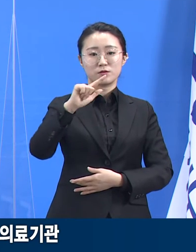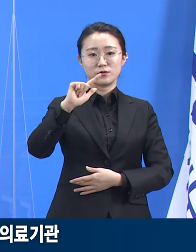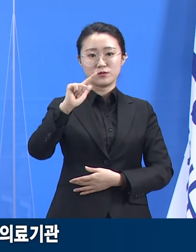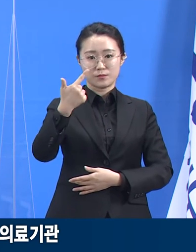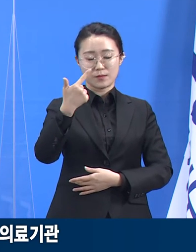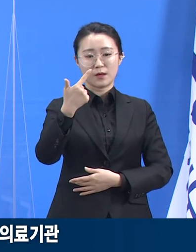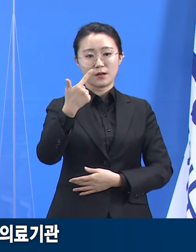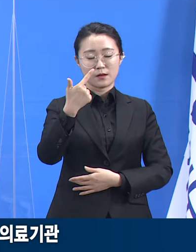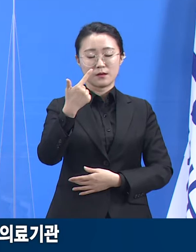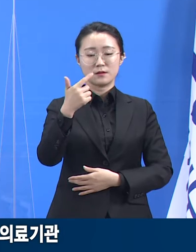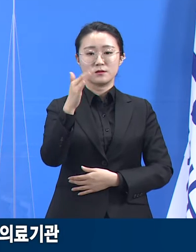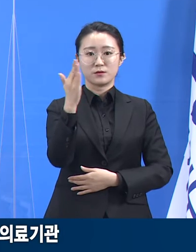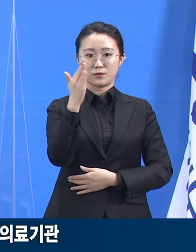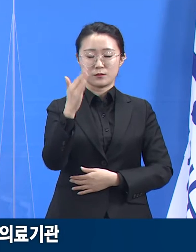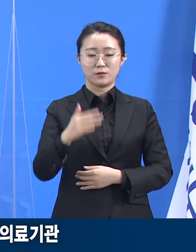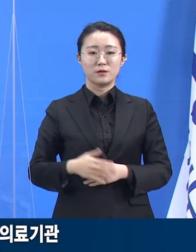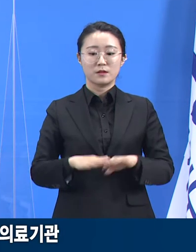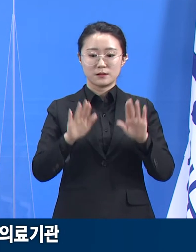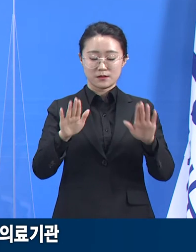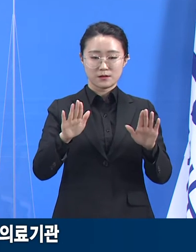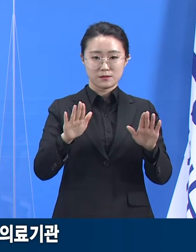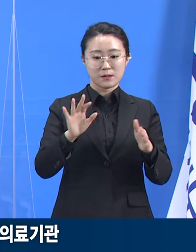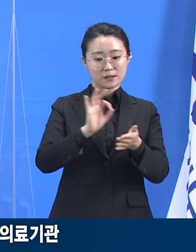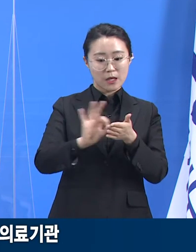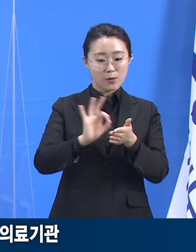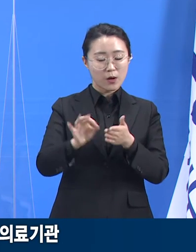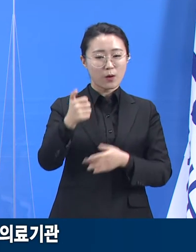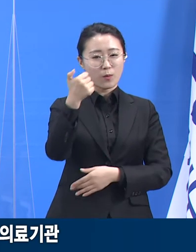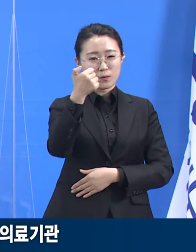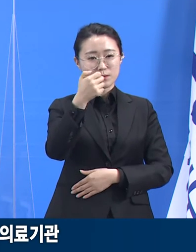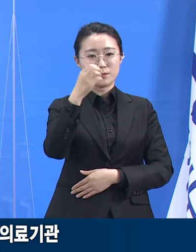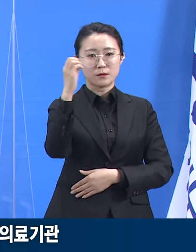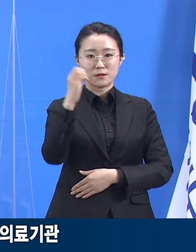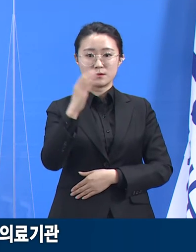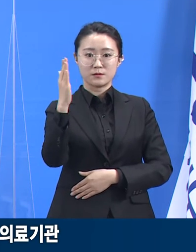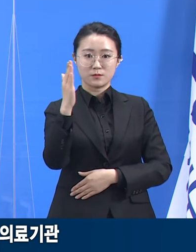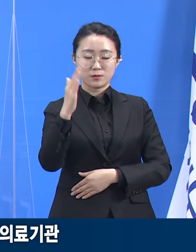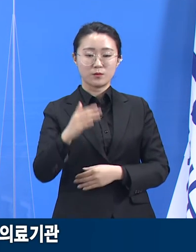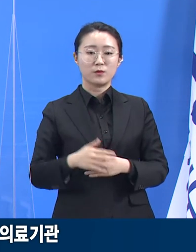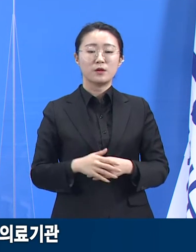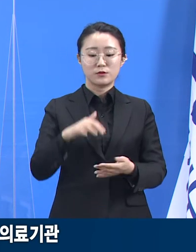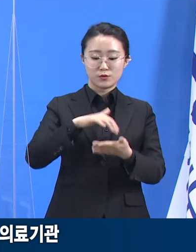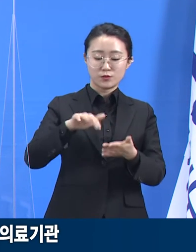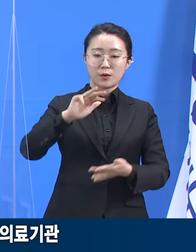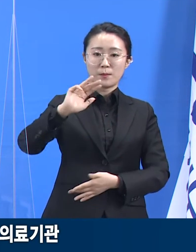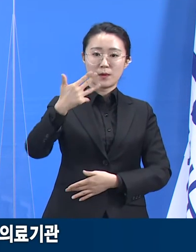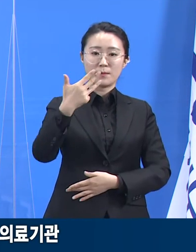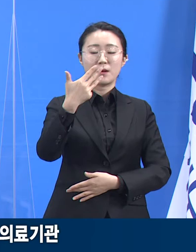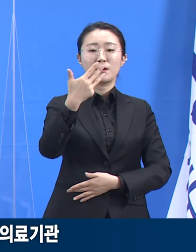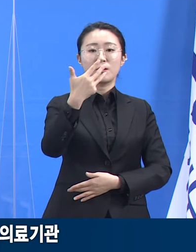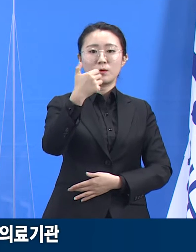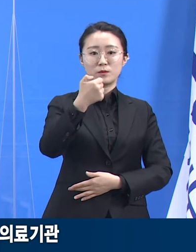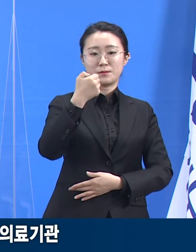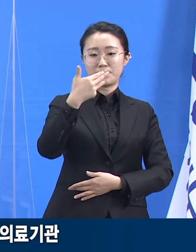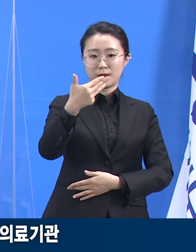현재 병상 가동률은 50.6%로 828개 병상을 사용하고 있습니다.